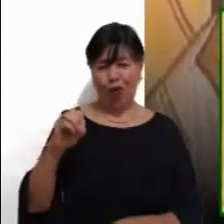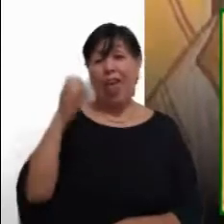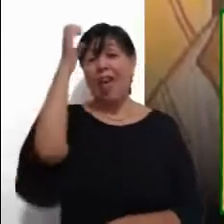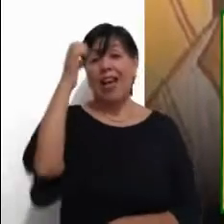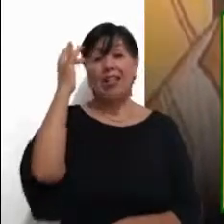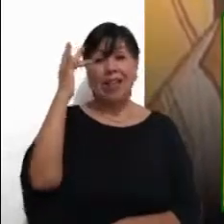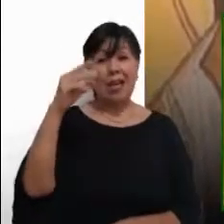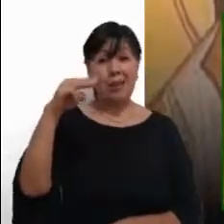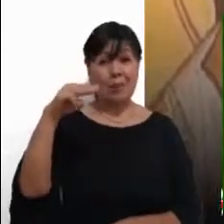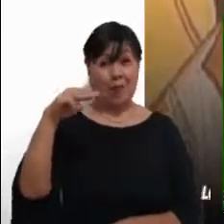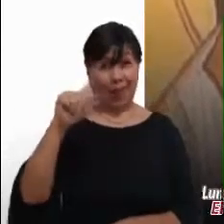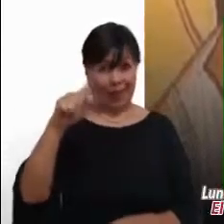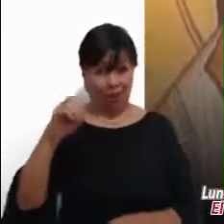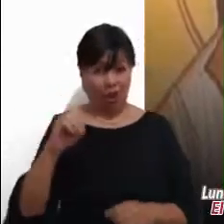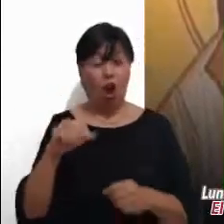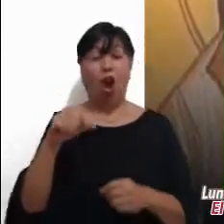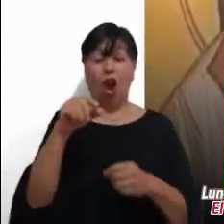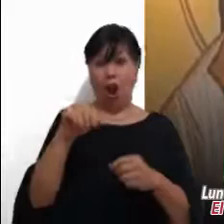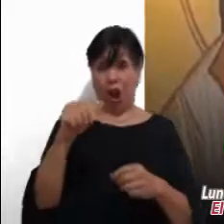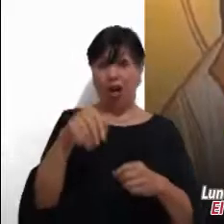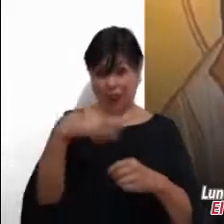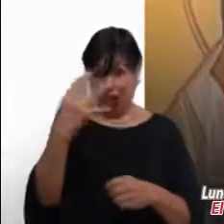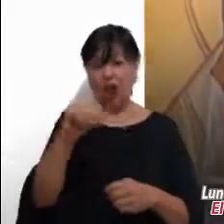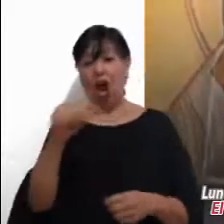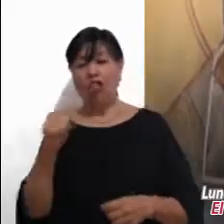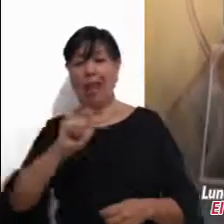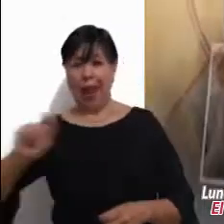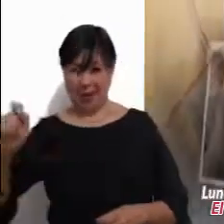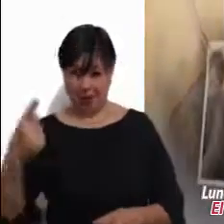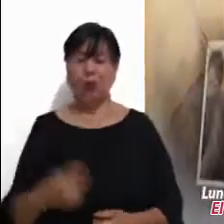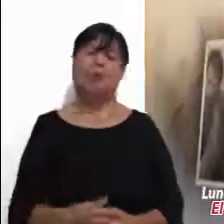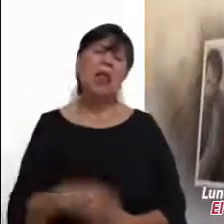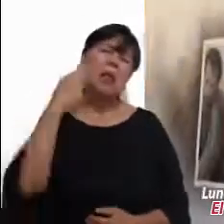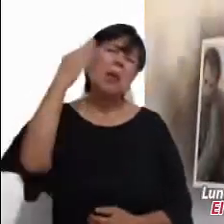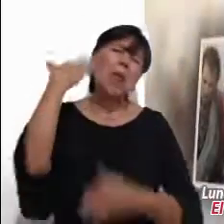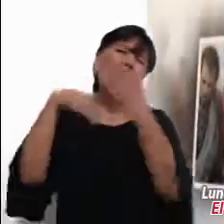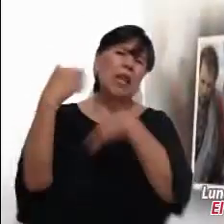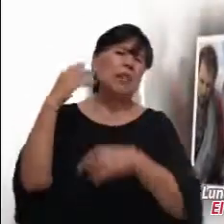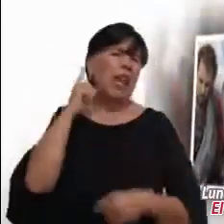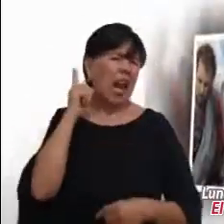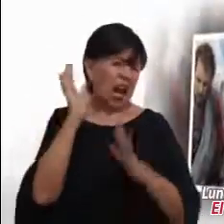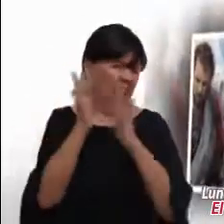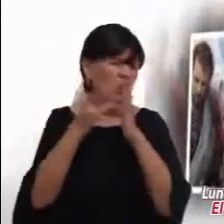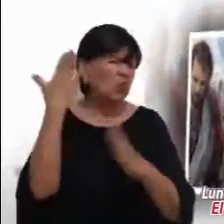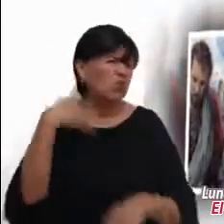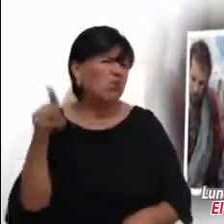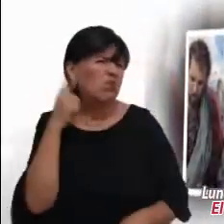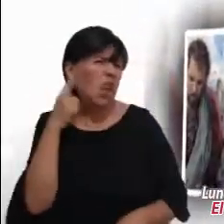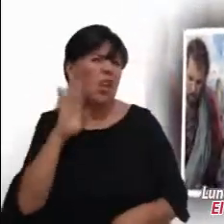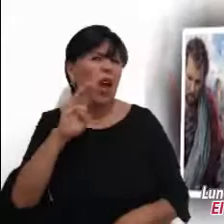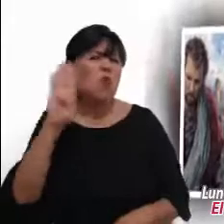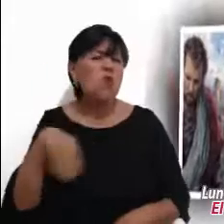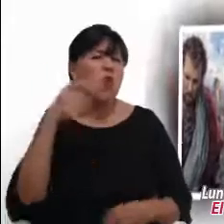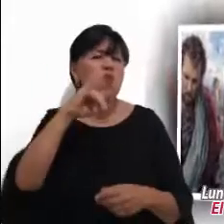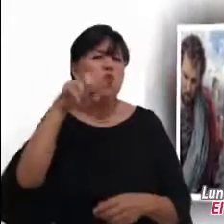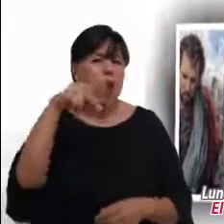13-21 En aquel tiempo, al enterarse de Jesús de la muerte de Juan el Bautista, subió a una barca